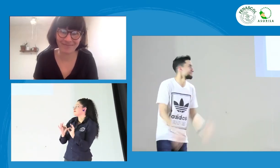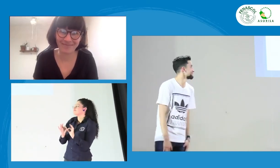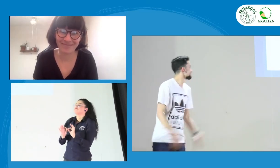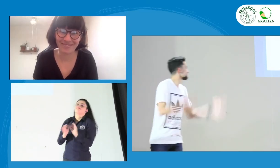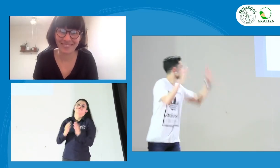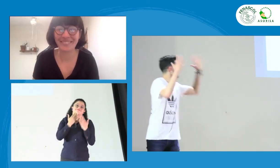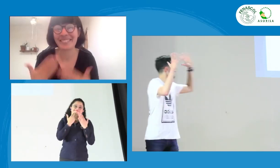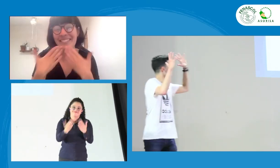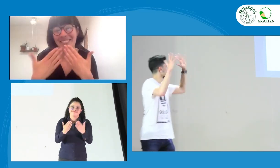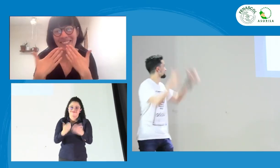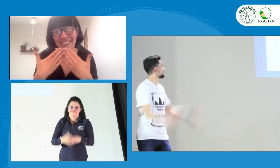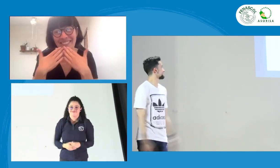Perfecto, muchas gracias.